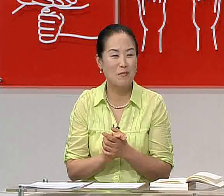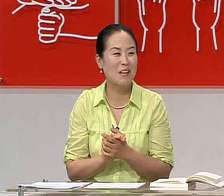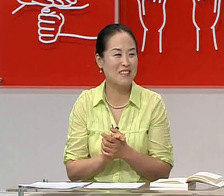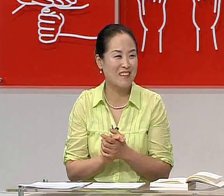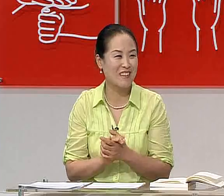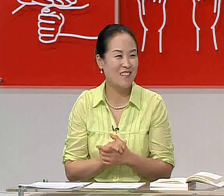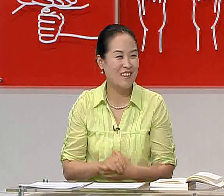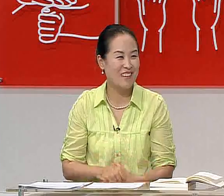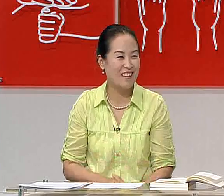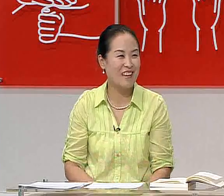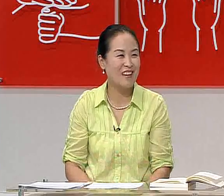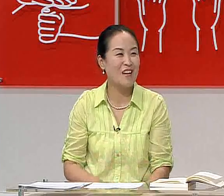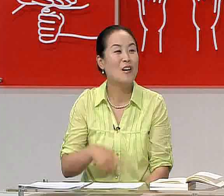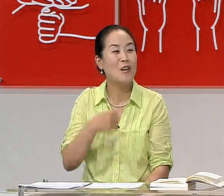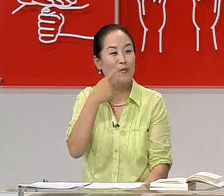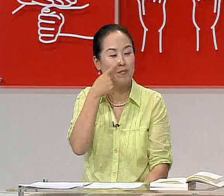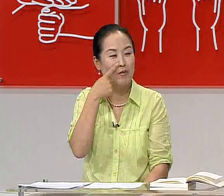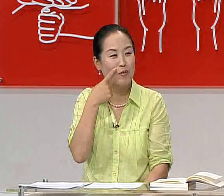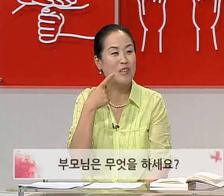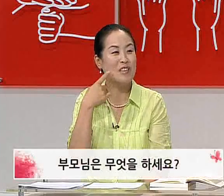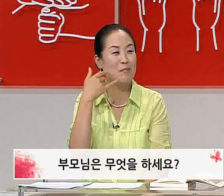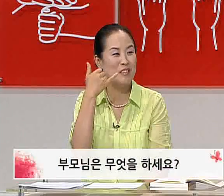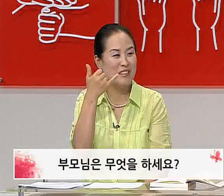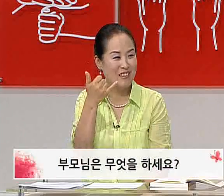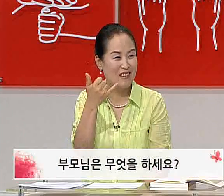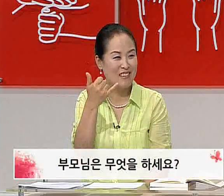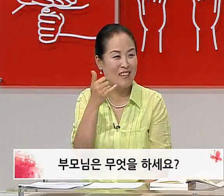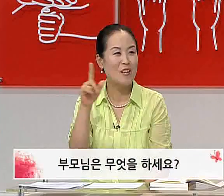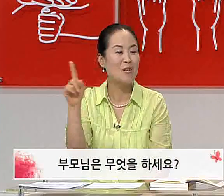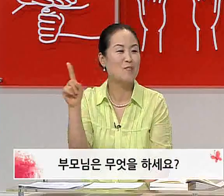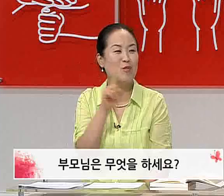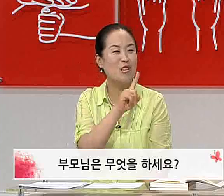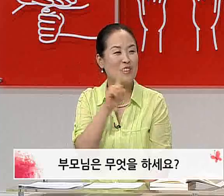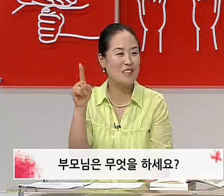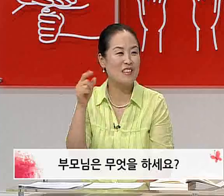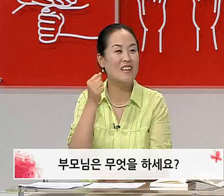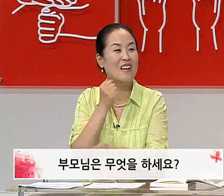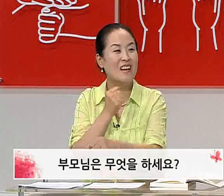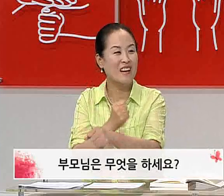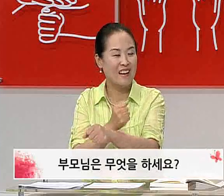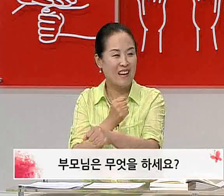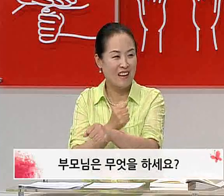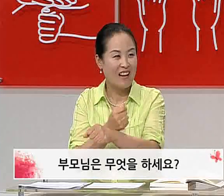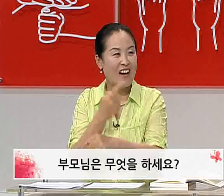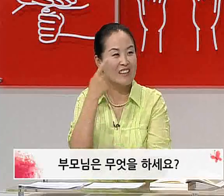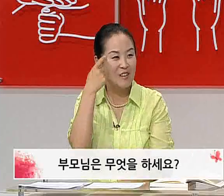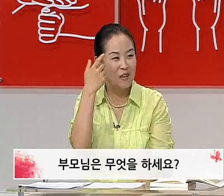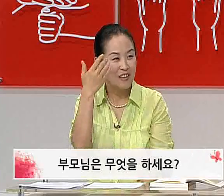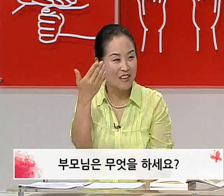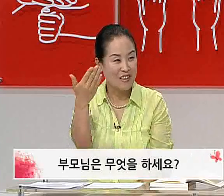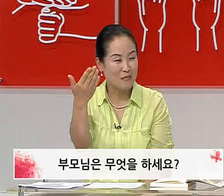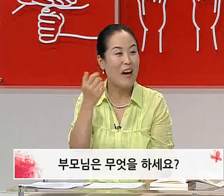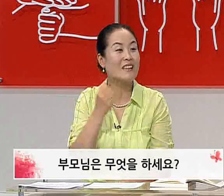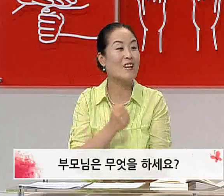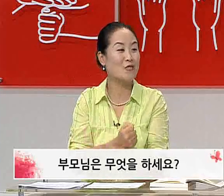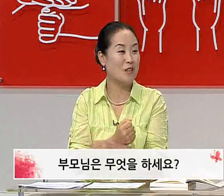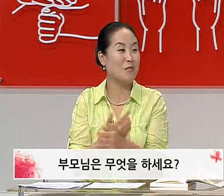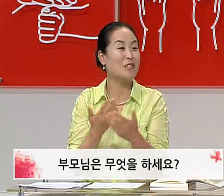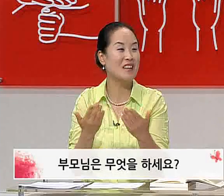해보겠어요. 부모님은 무엇을 하세요? 지금 하다수화를 먼저